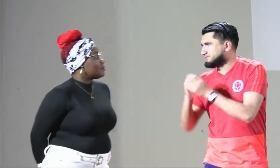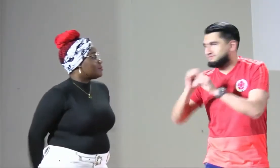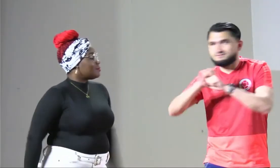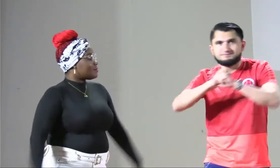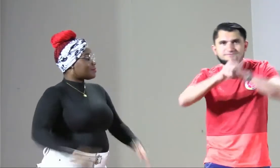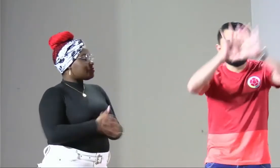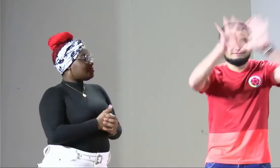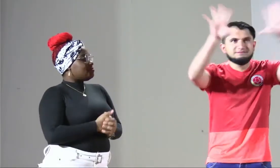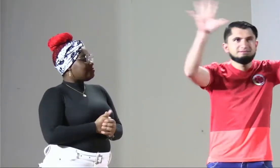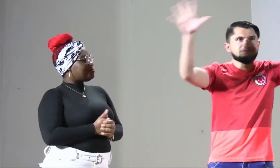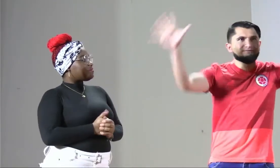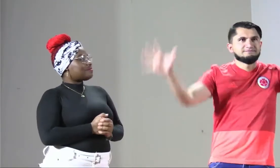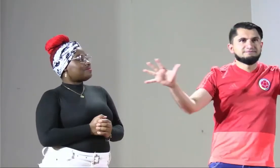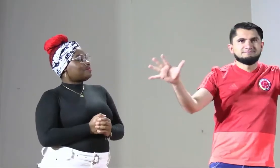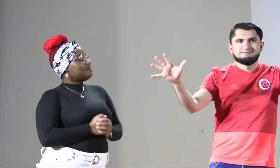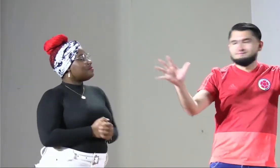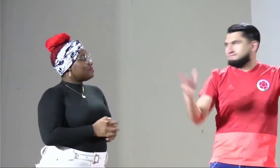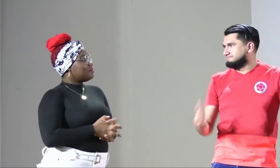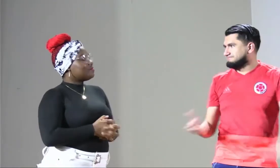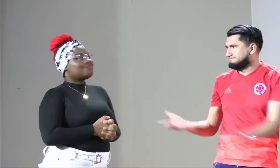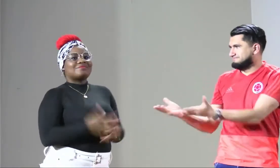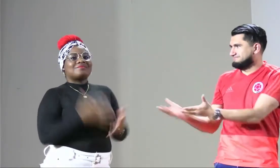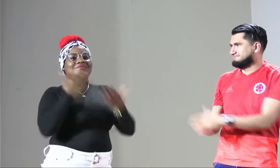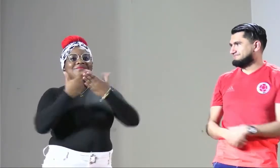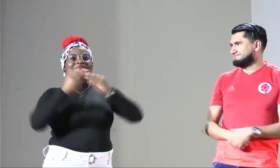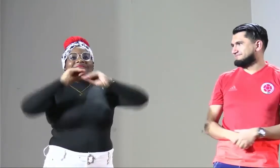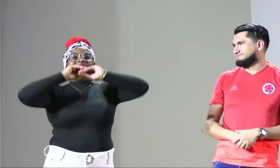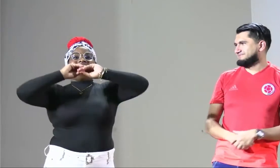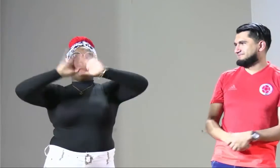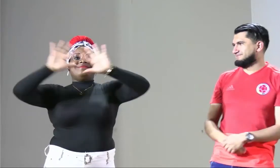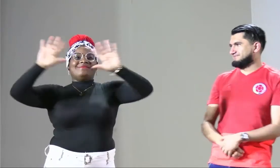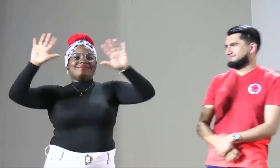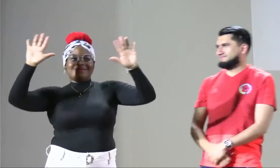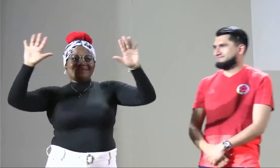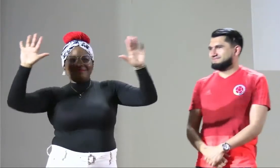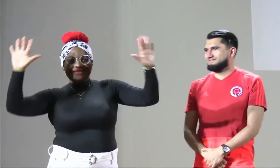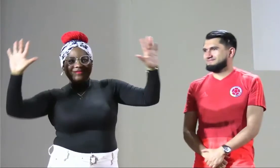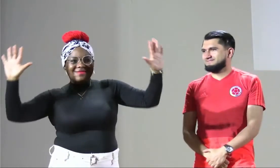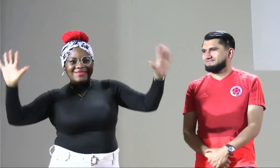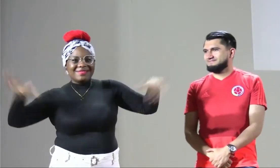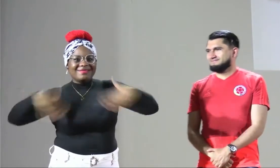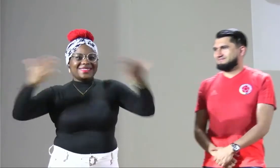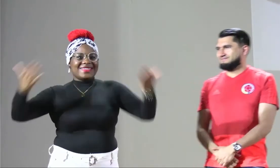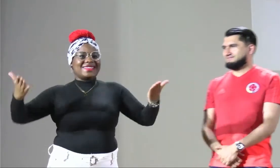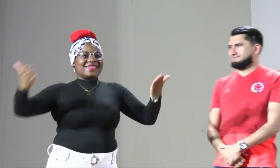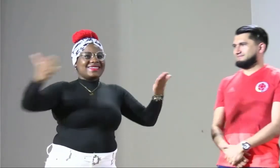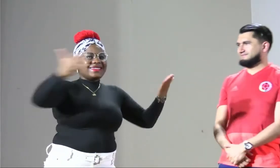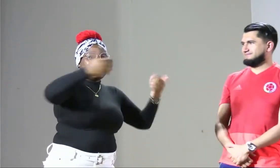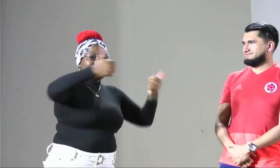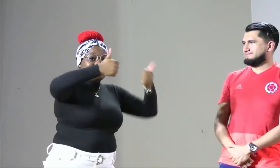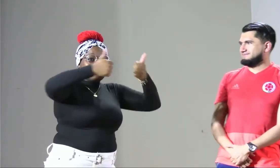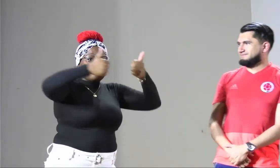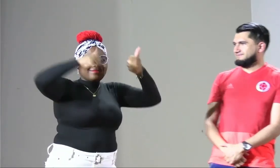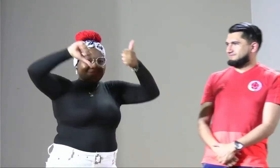Buenos días, Daniela. Buenos días a todos. Muy buenos días para todos. ¿Están?